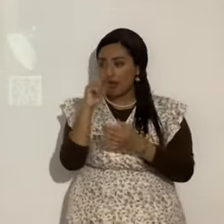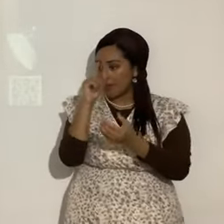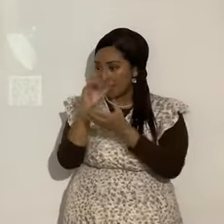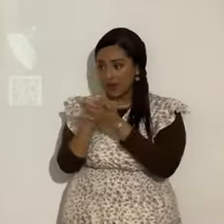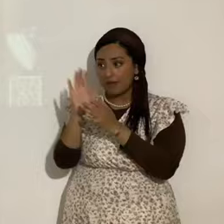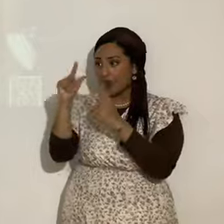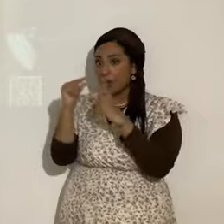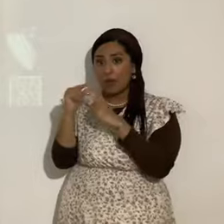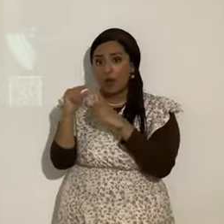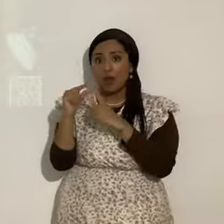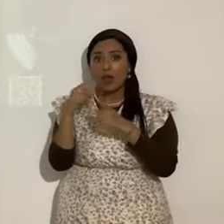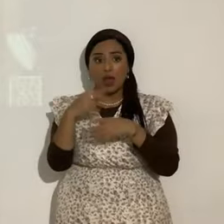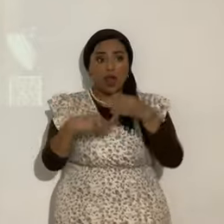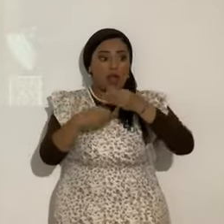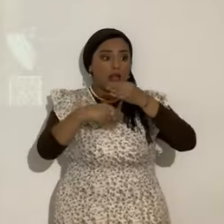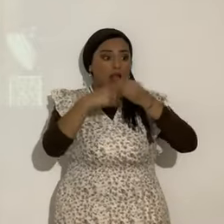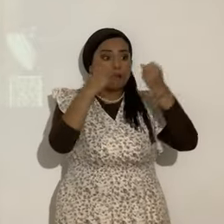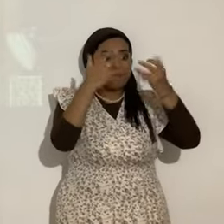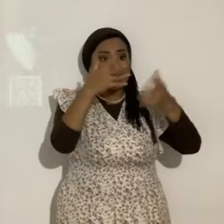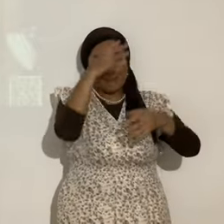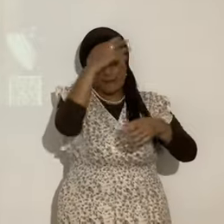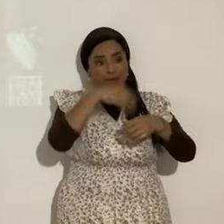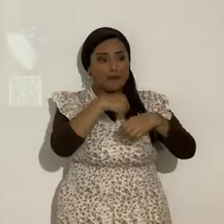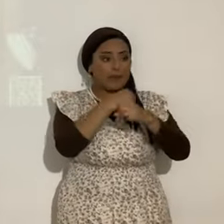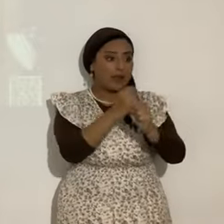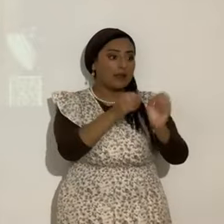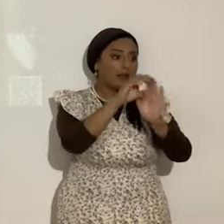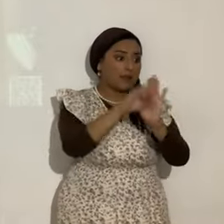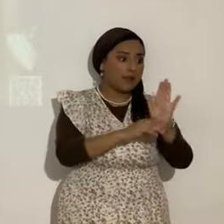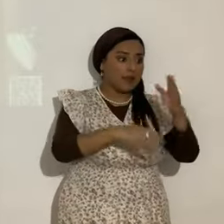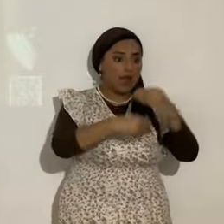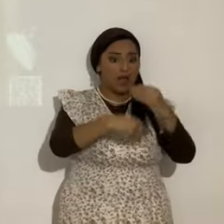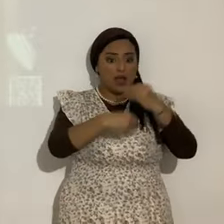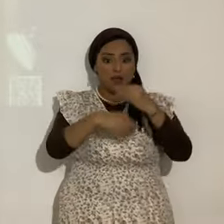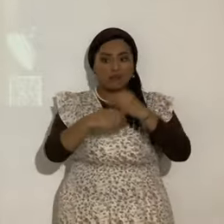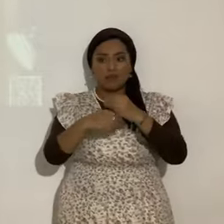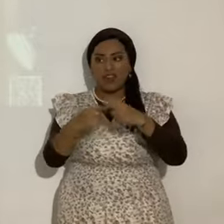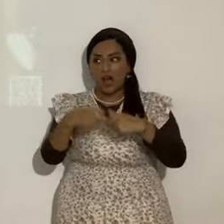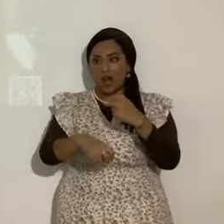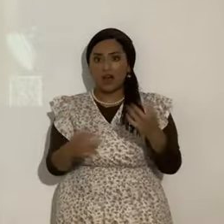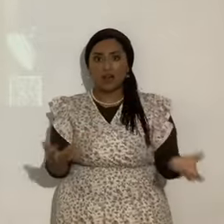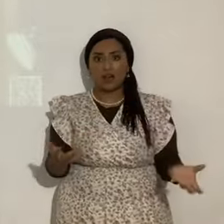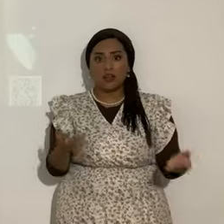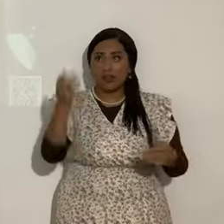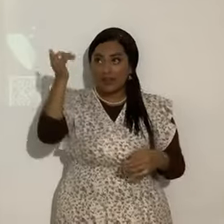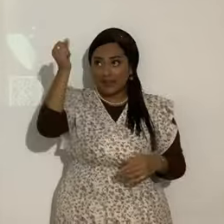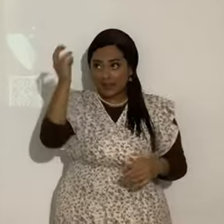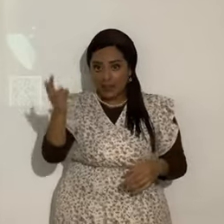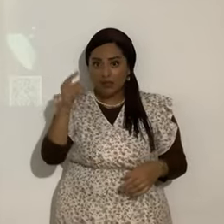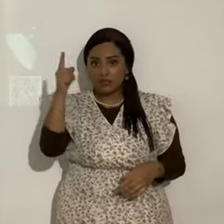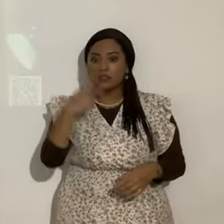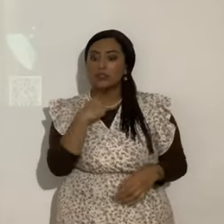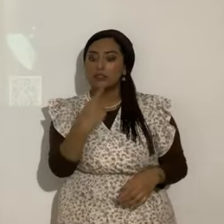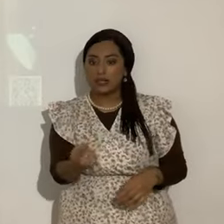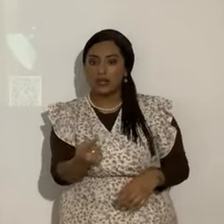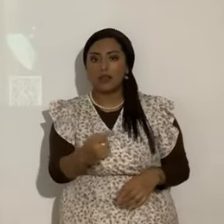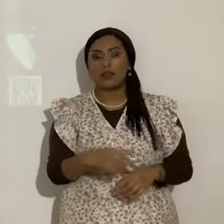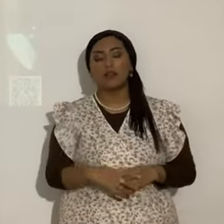se inventan cantidad de mandamientos rabínicos. Sí, el mismo Yahshua lo confrontó. Sí,